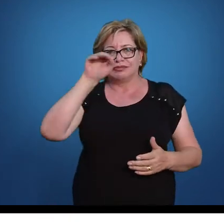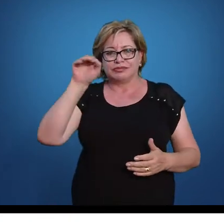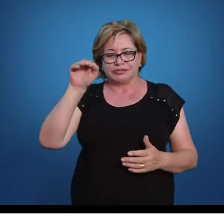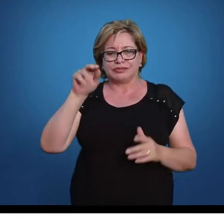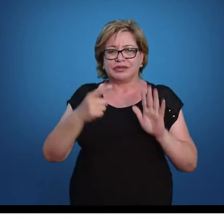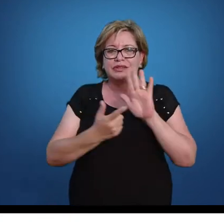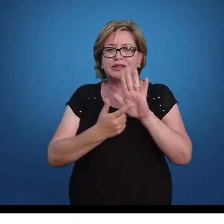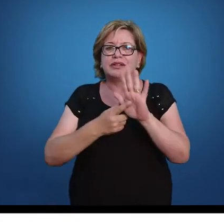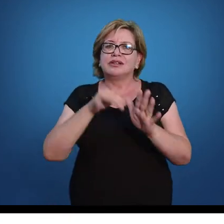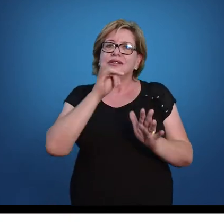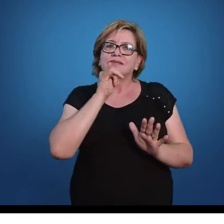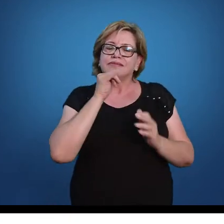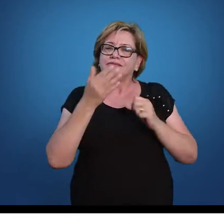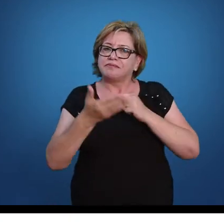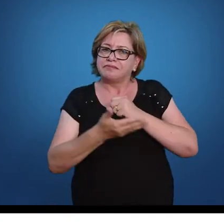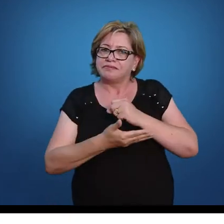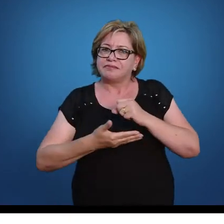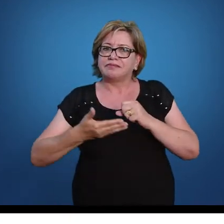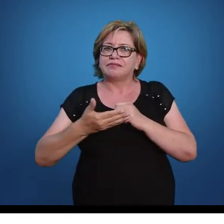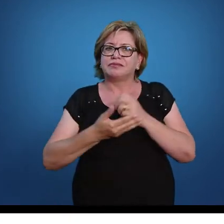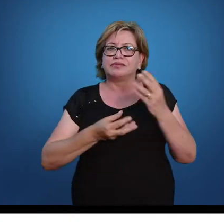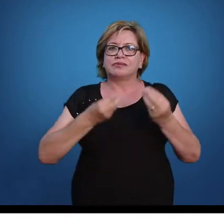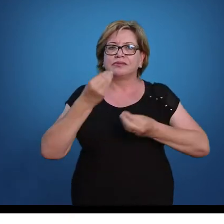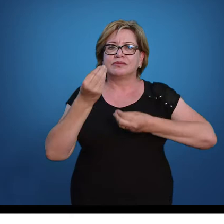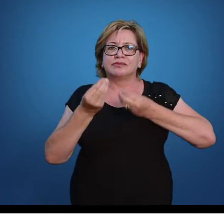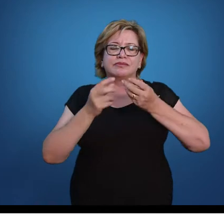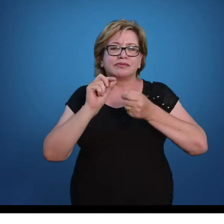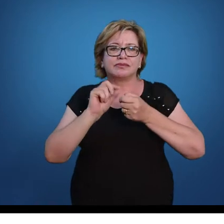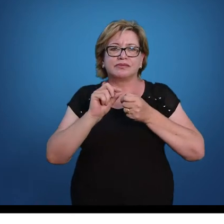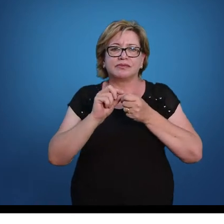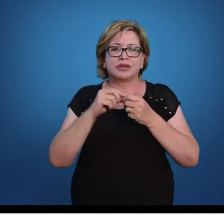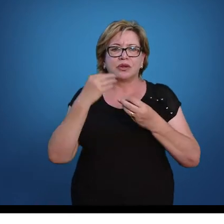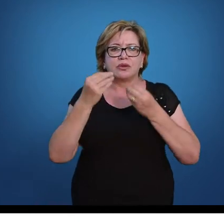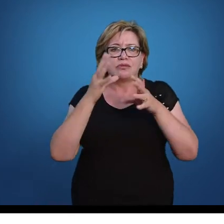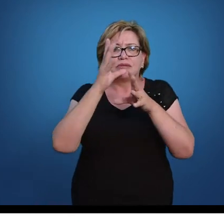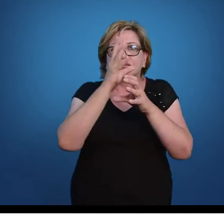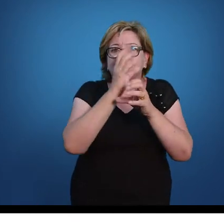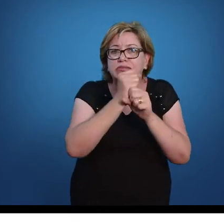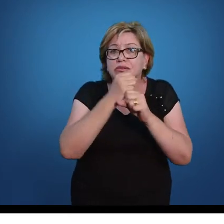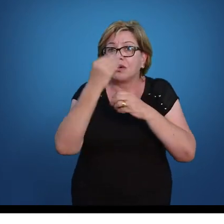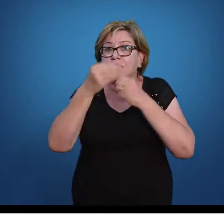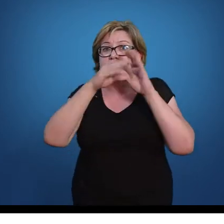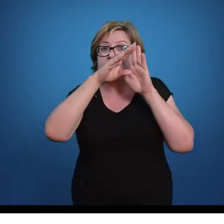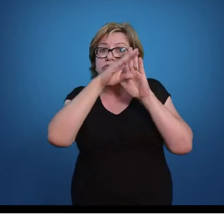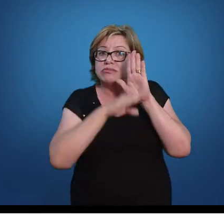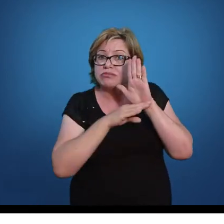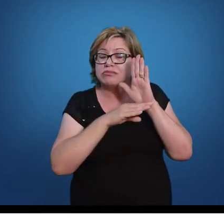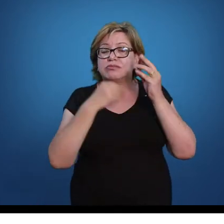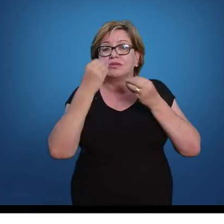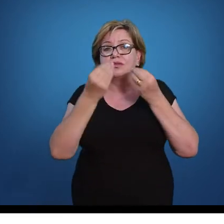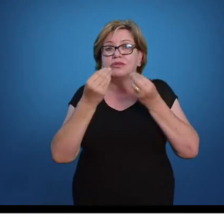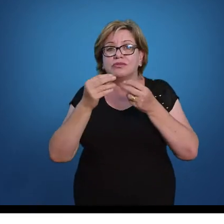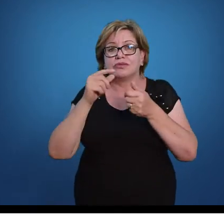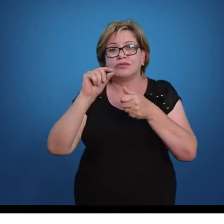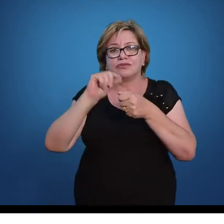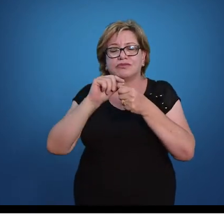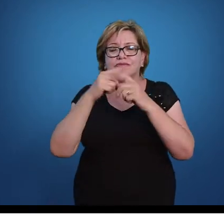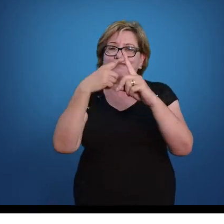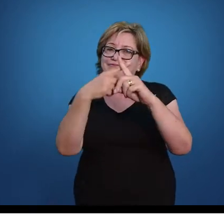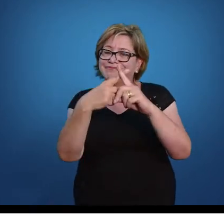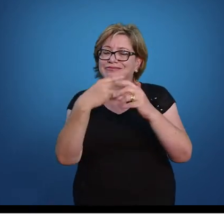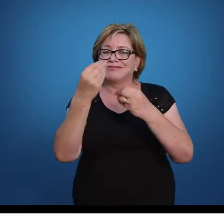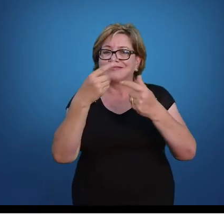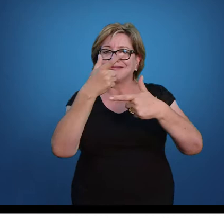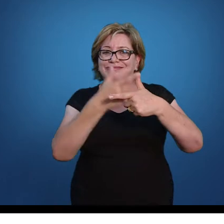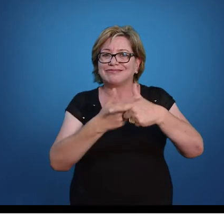gente vai ver um exemplo básico de como trabalhar com uma fração, como é que eu somo, como é que eu subtraio, como é que eu multiplico, como é que eu efetuo uma divisão de